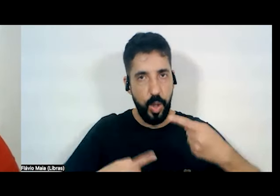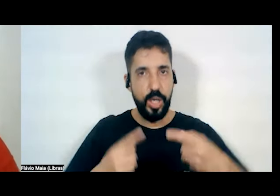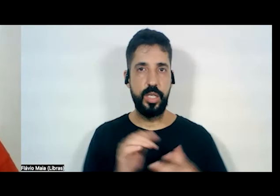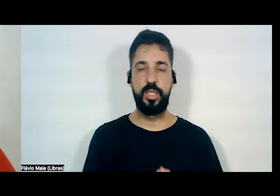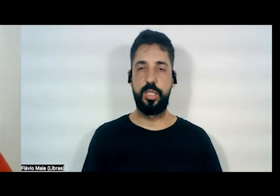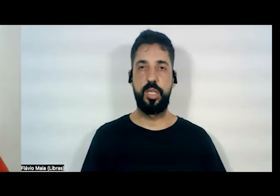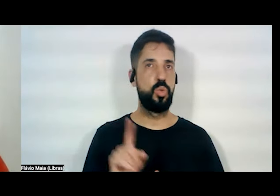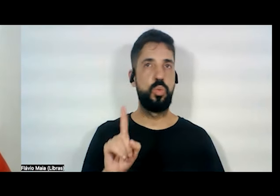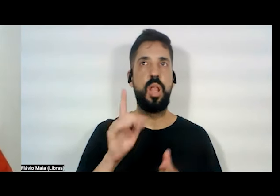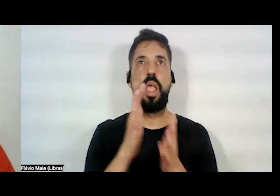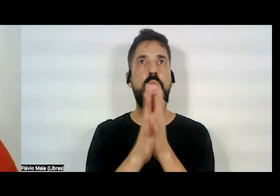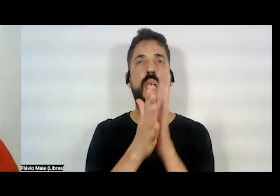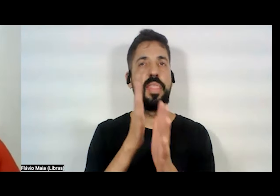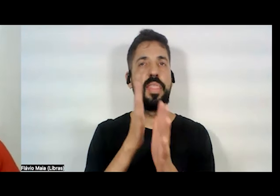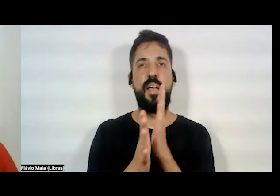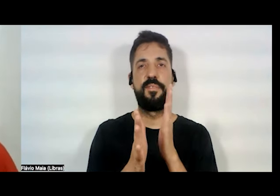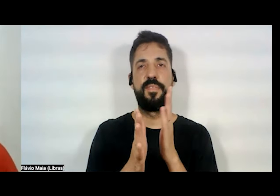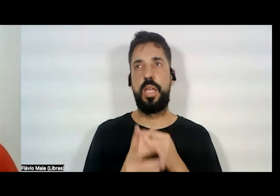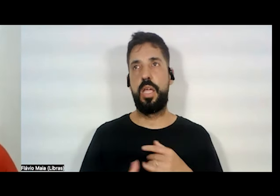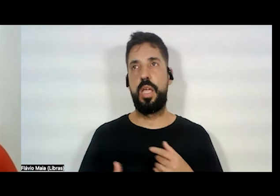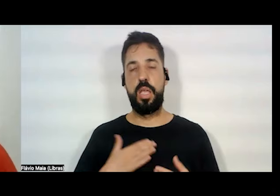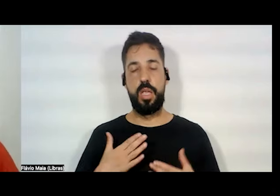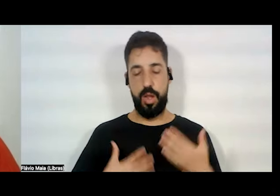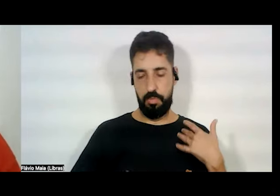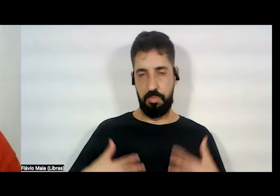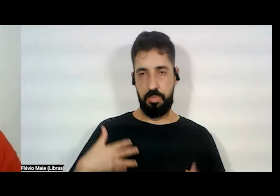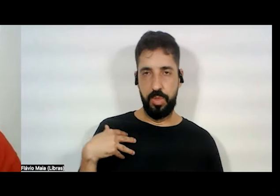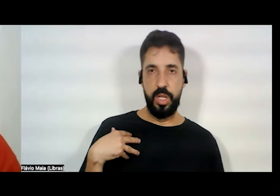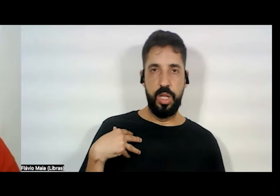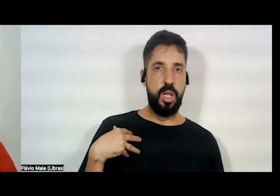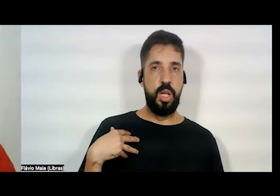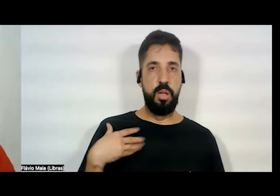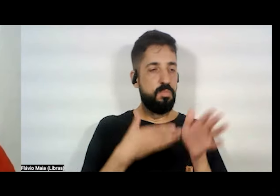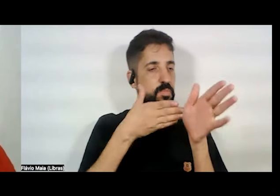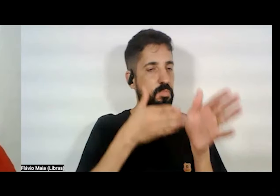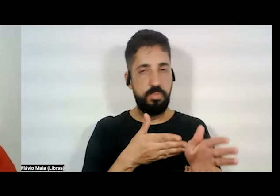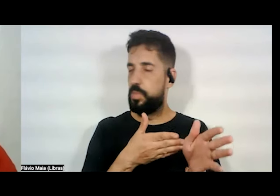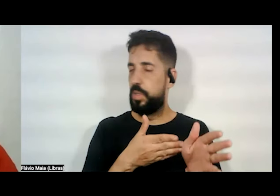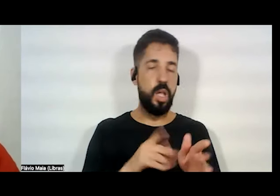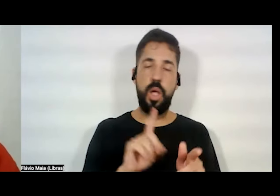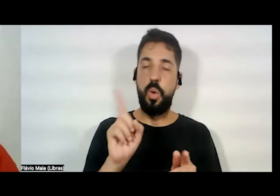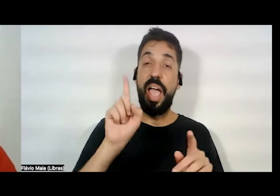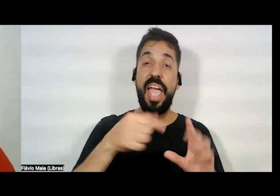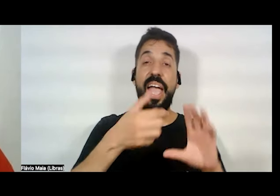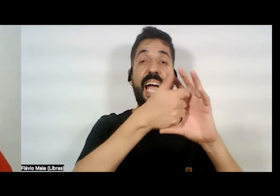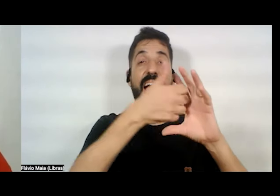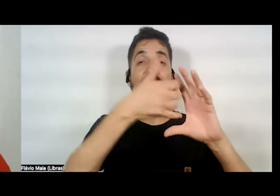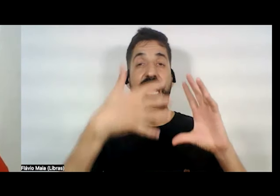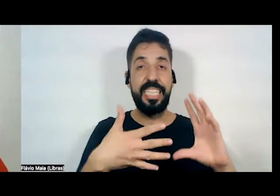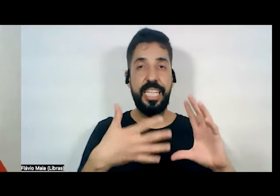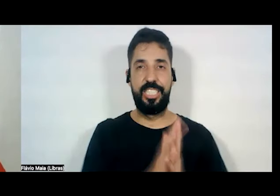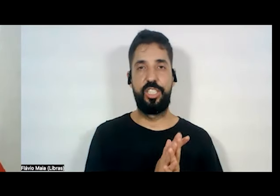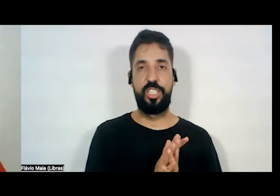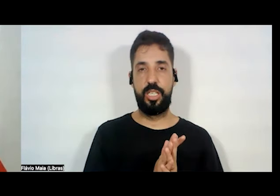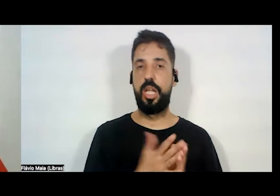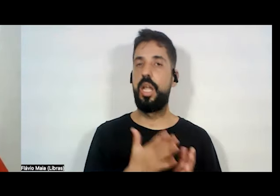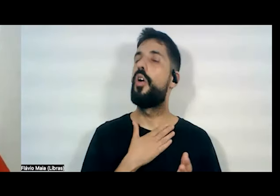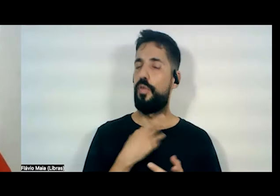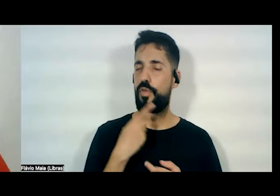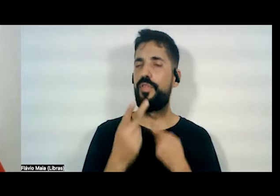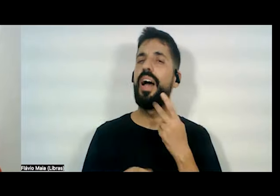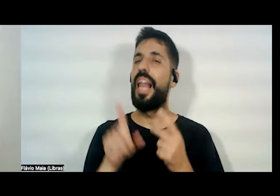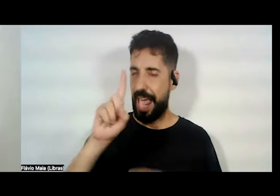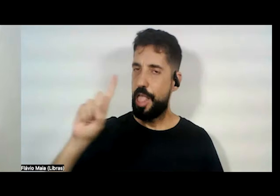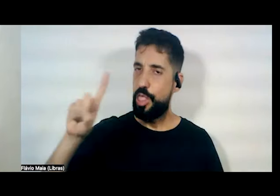a ver com a sua sexualidade, com a sua orientação sexual. Tem a ver com características que eu vou dizer que são nossas,